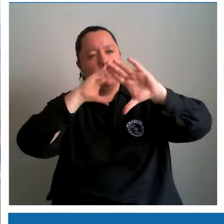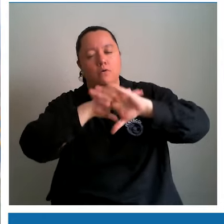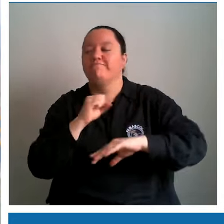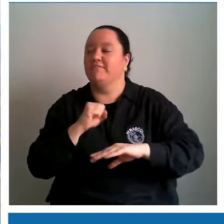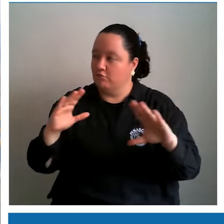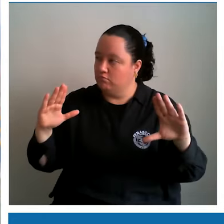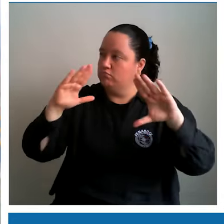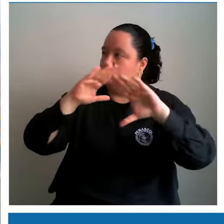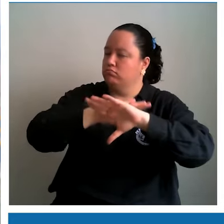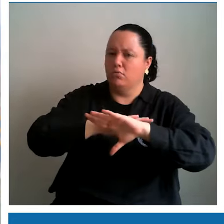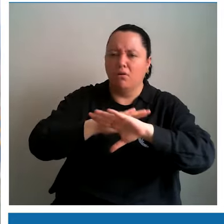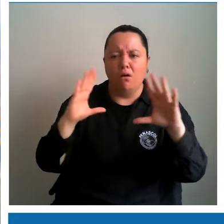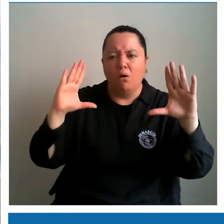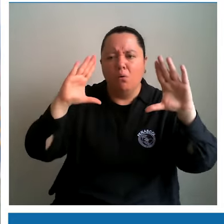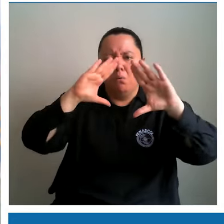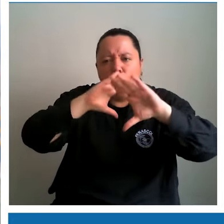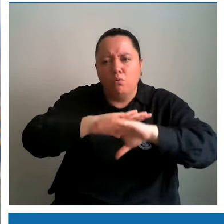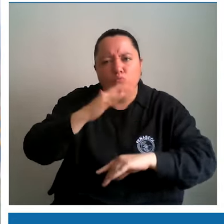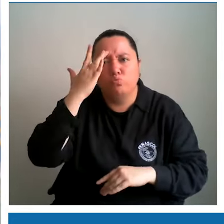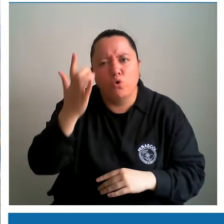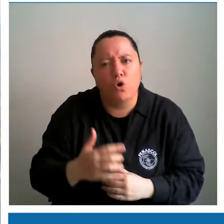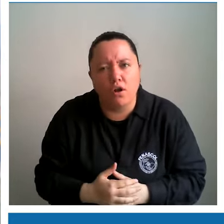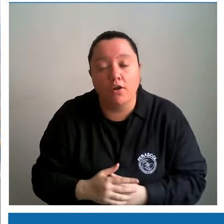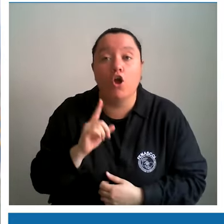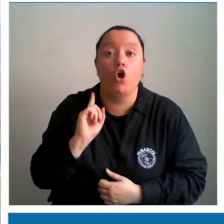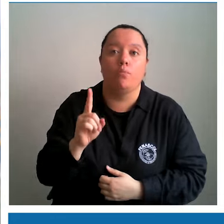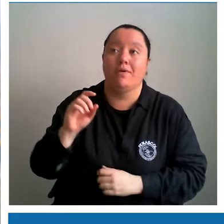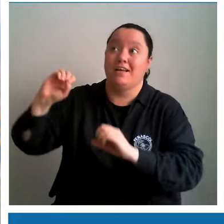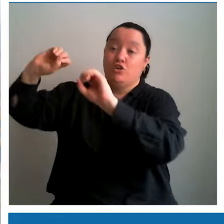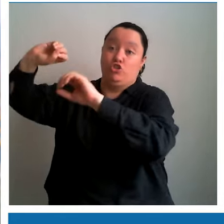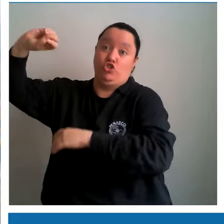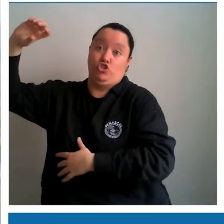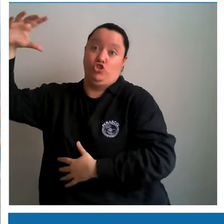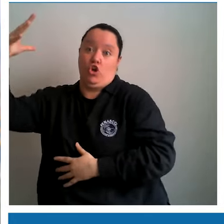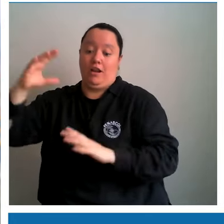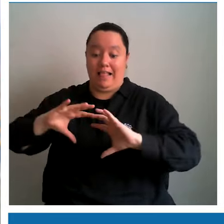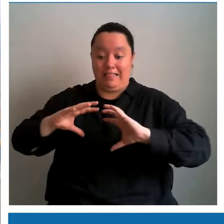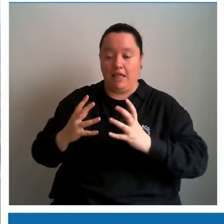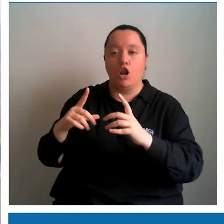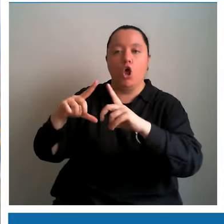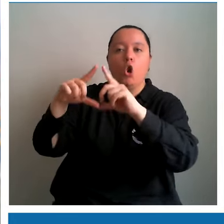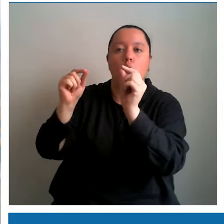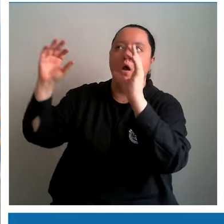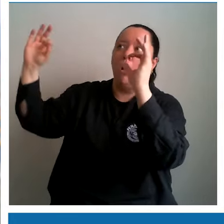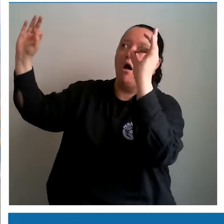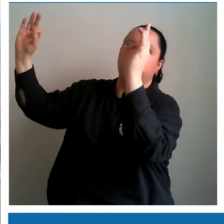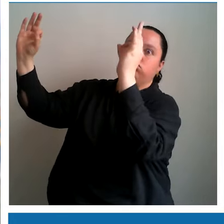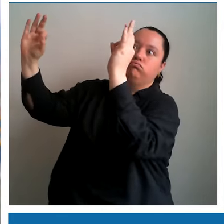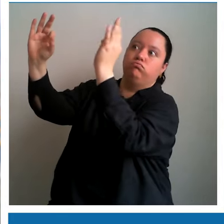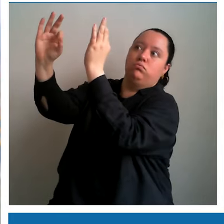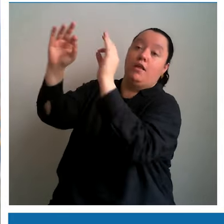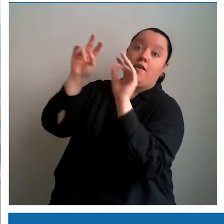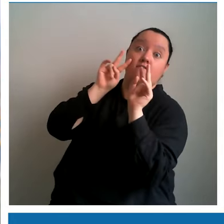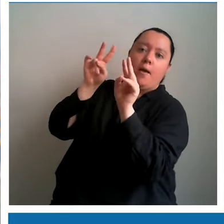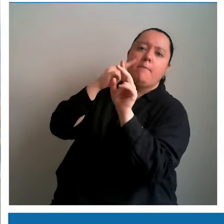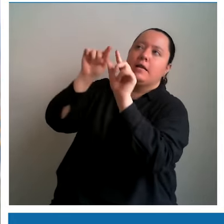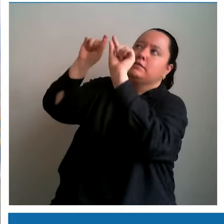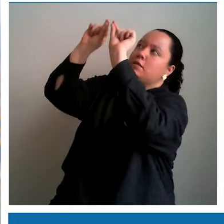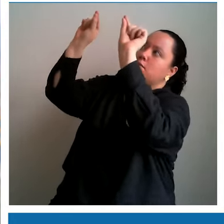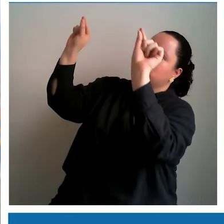penumbra. Y esa penumbra se genera porque la luna se pone entre el sol y la tierra y por eso veremos al sol,